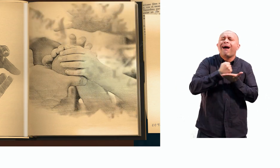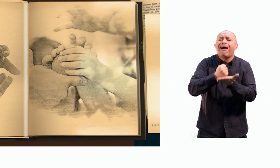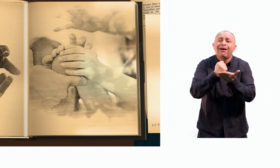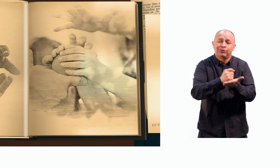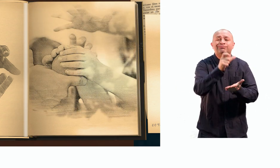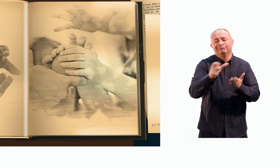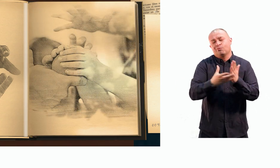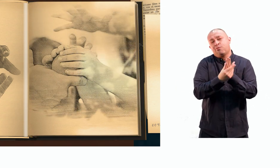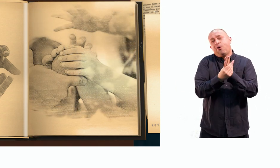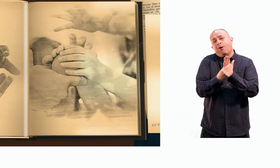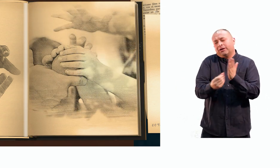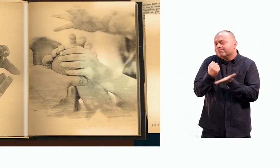más necesitadas.